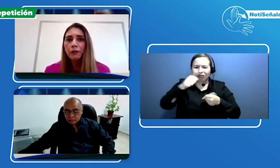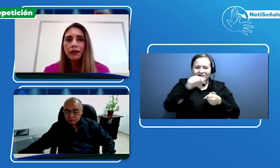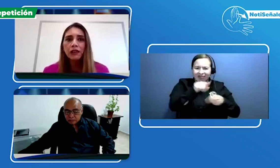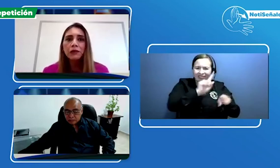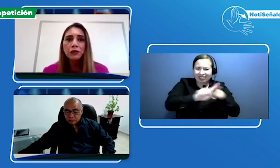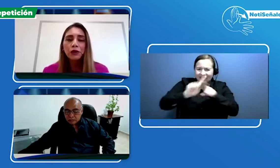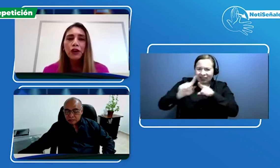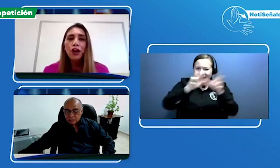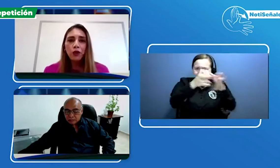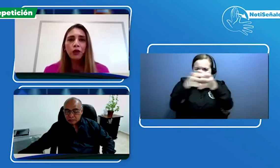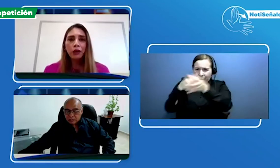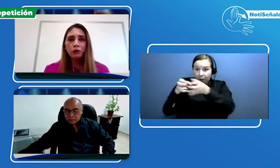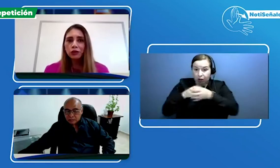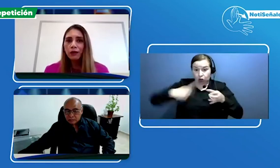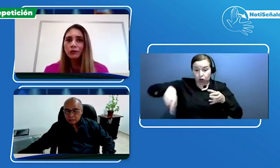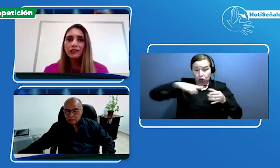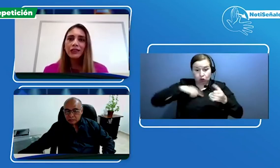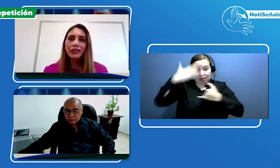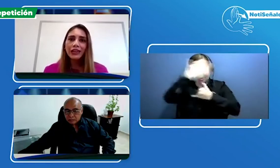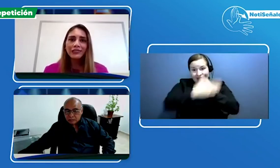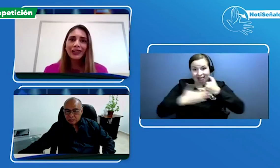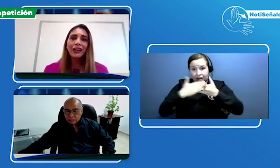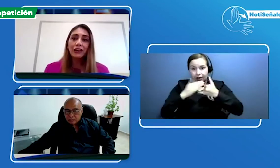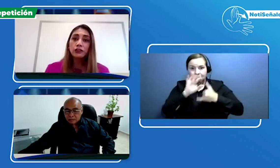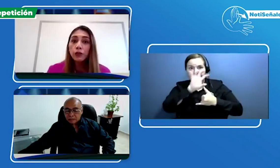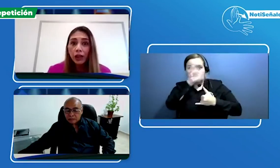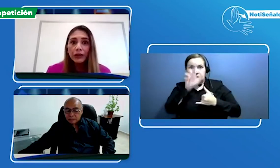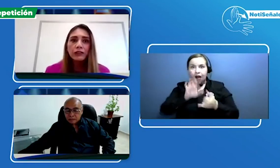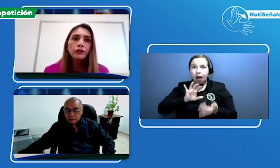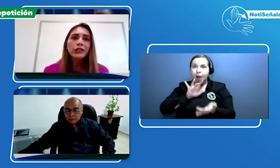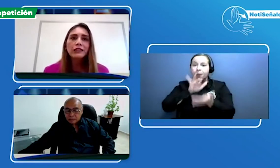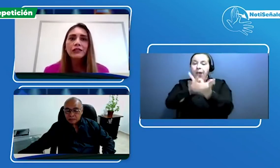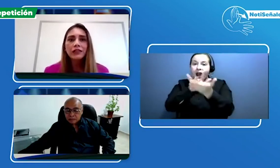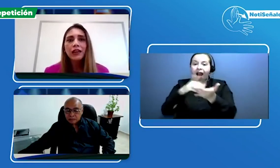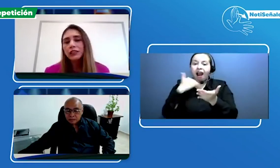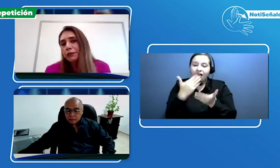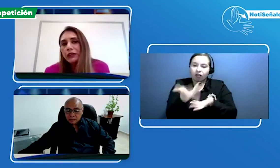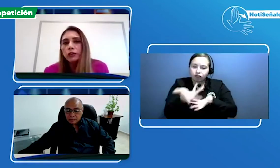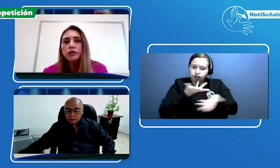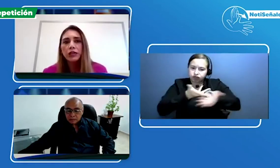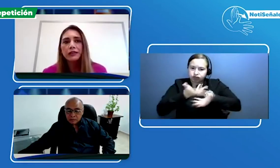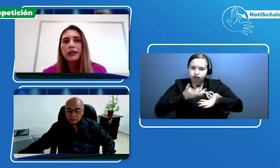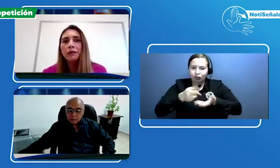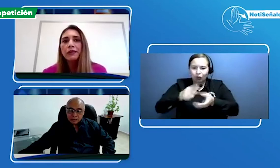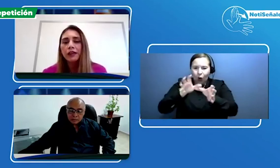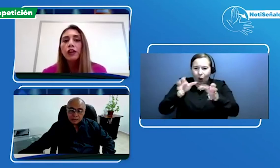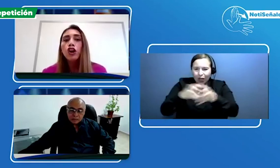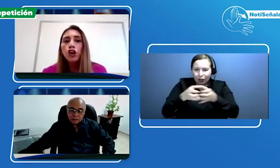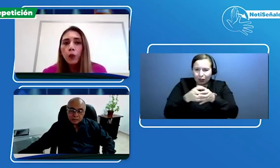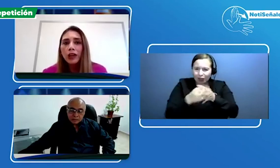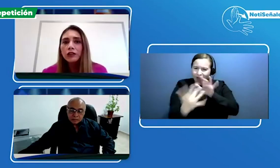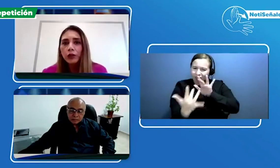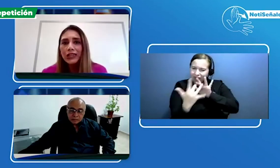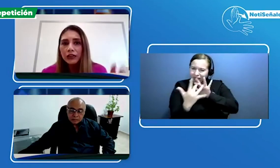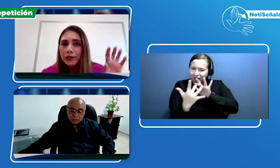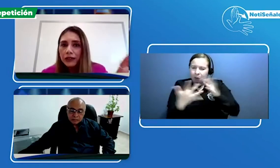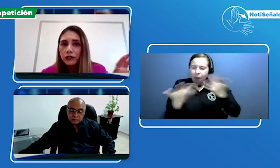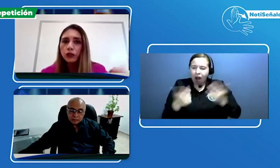departamento, lo que buscamos es tener ese relacionamiento con las entidades para conocer básicamente cuáles son las limitaciones